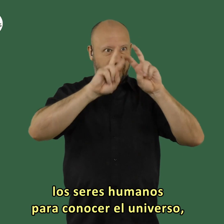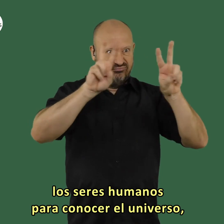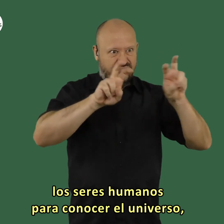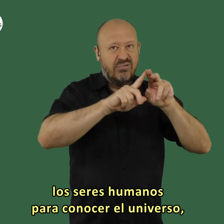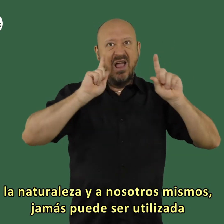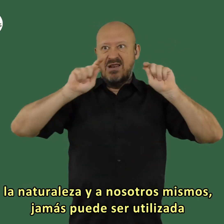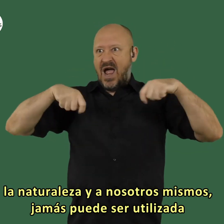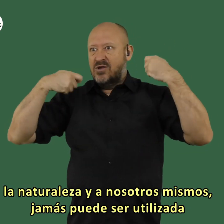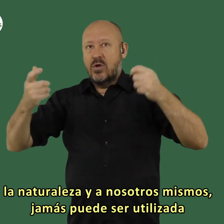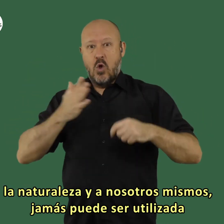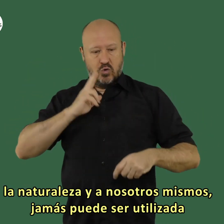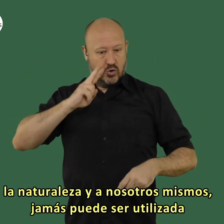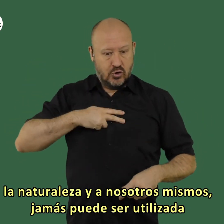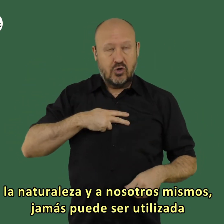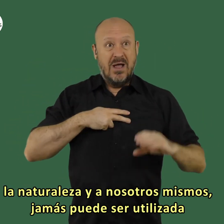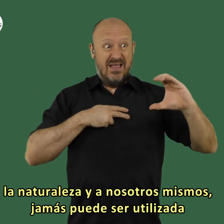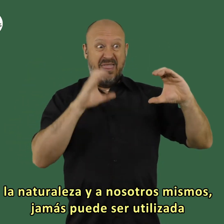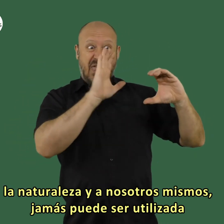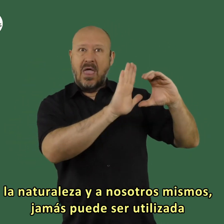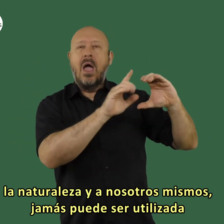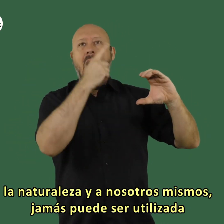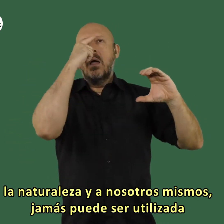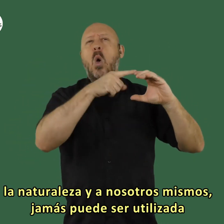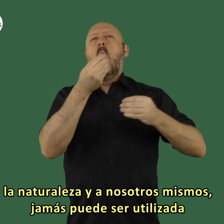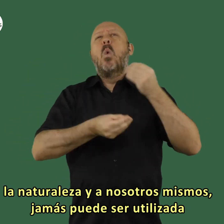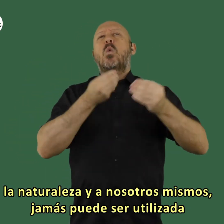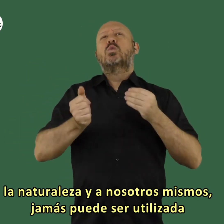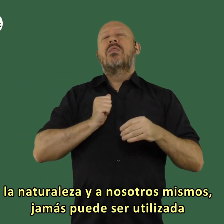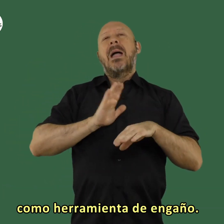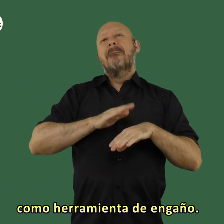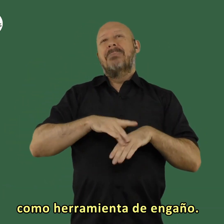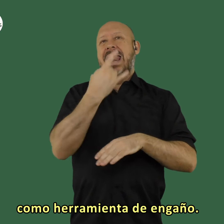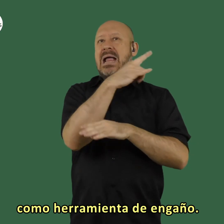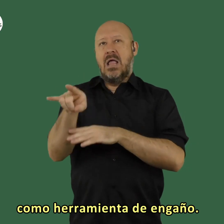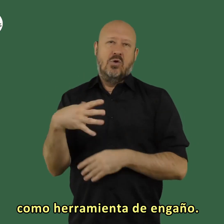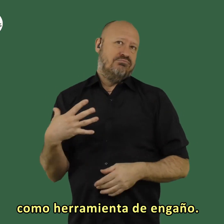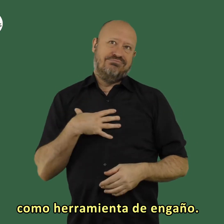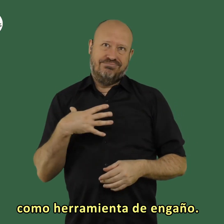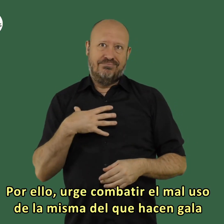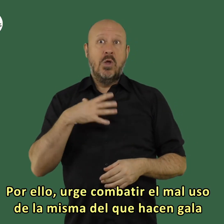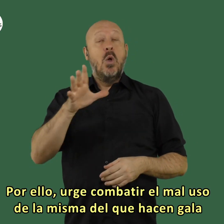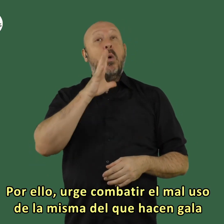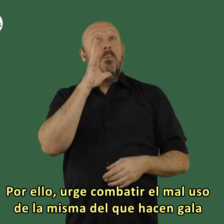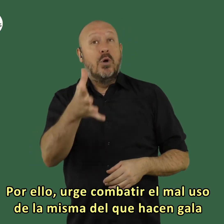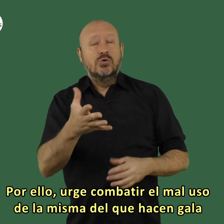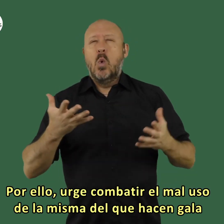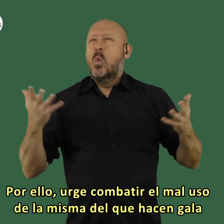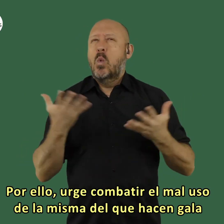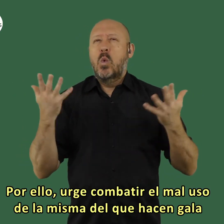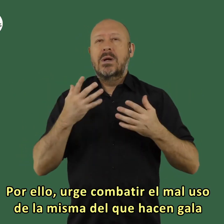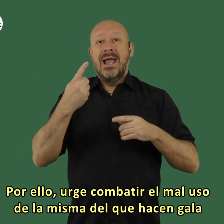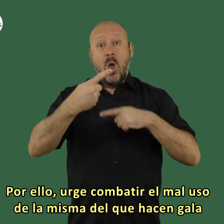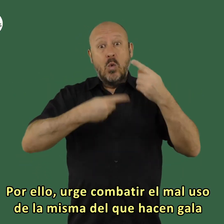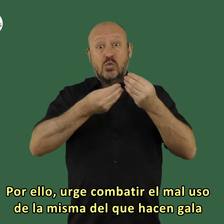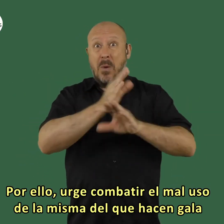para conocer el universo la naturaleza y a nosotros mismos jamás puede ser utilizada como herramienta de engaño por ello